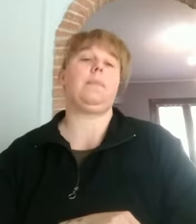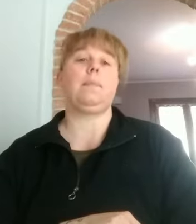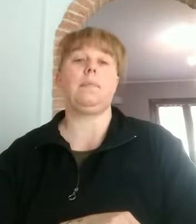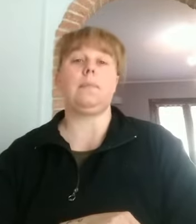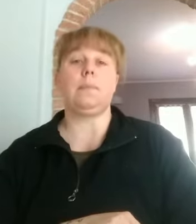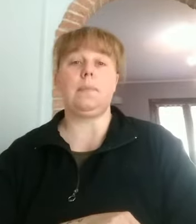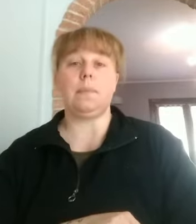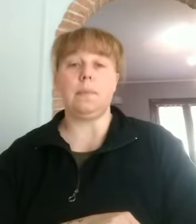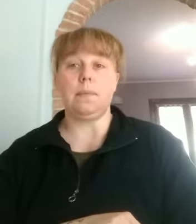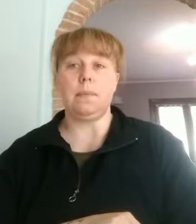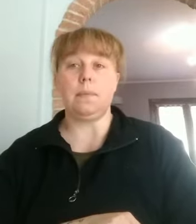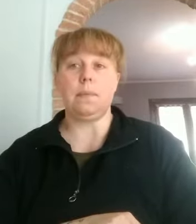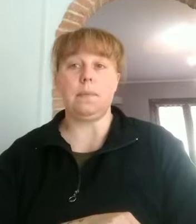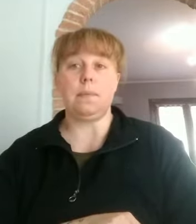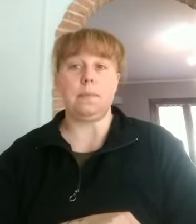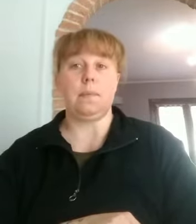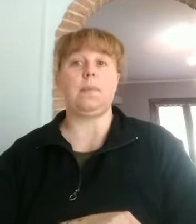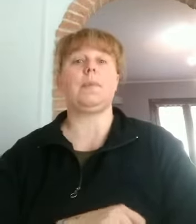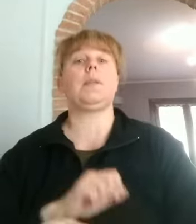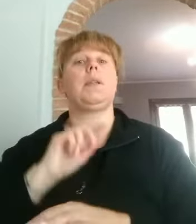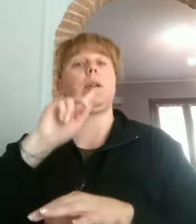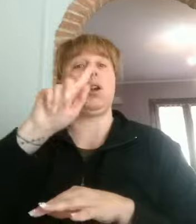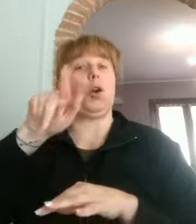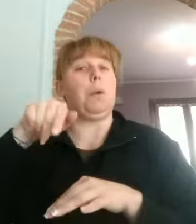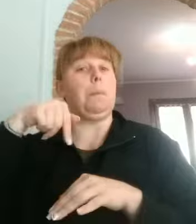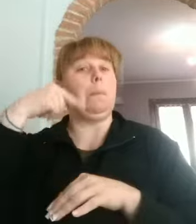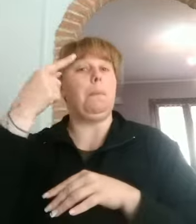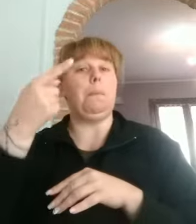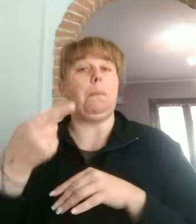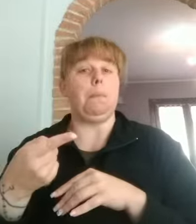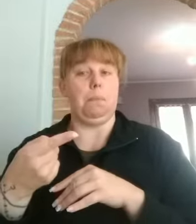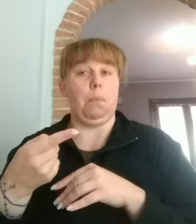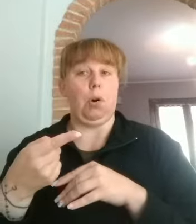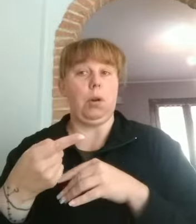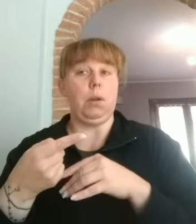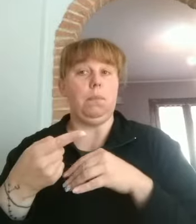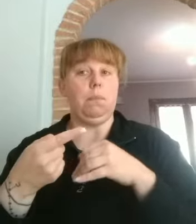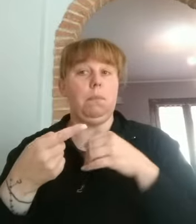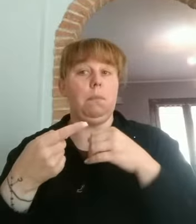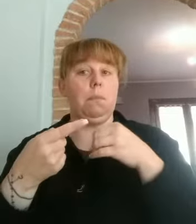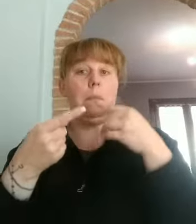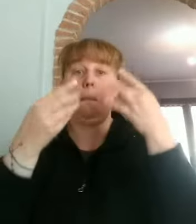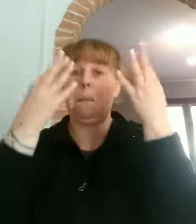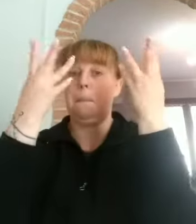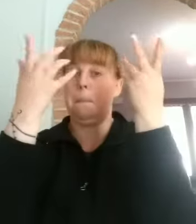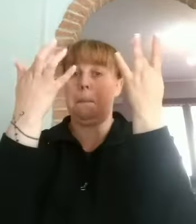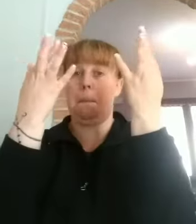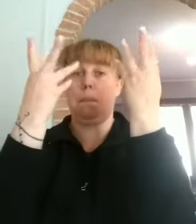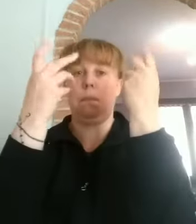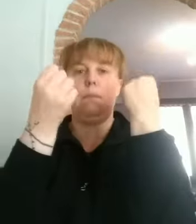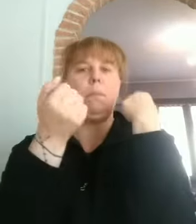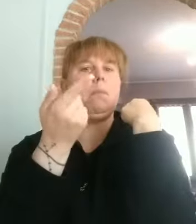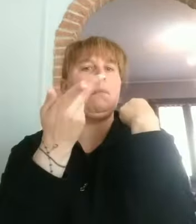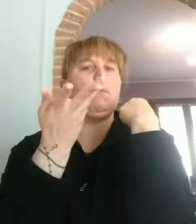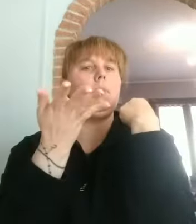Here's my hands, they are two. Qua ci sono le mie mani e sono